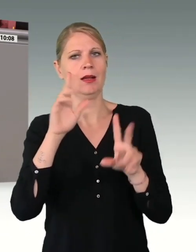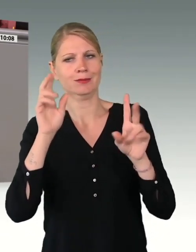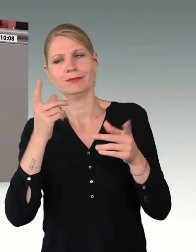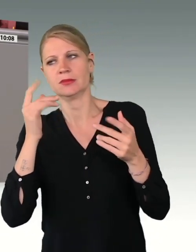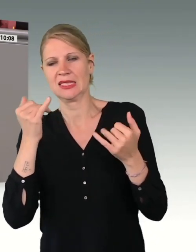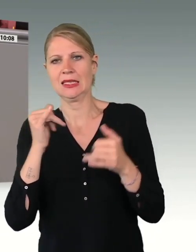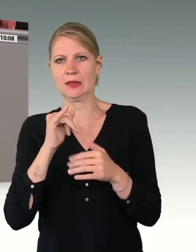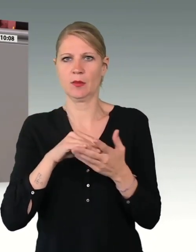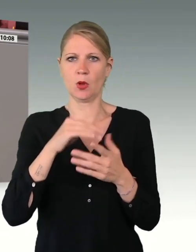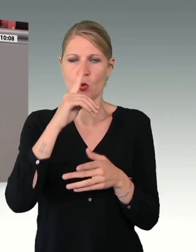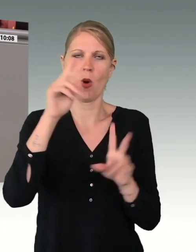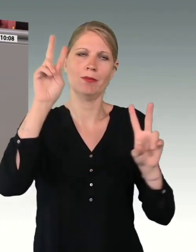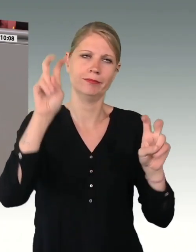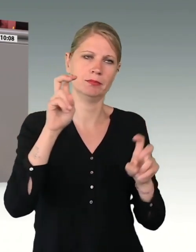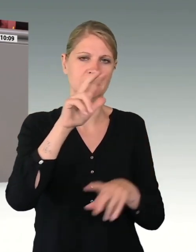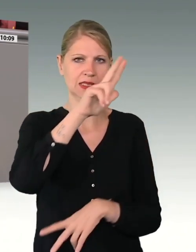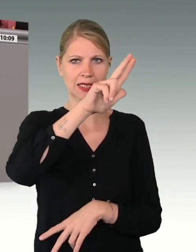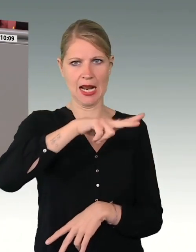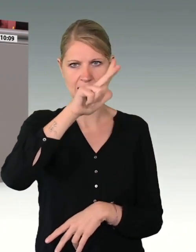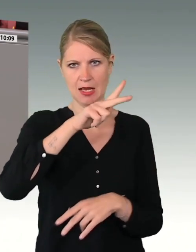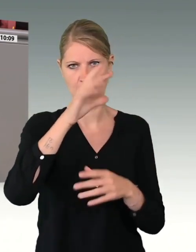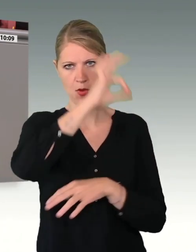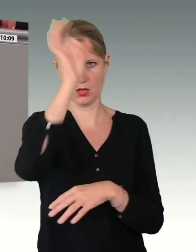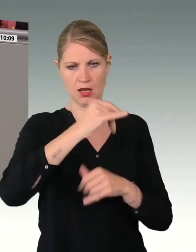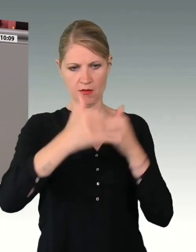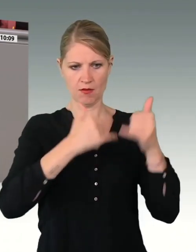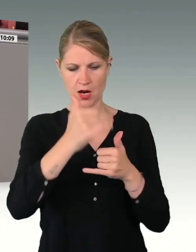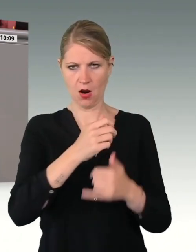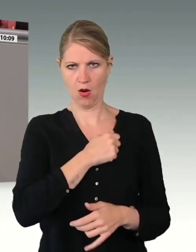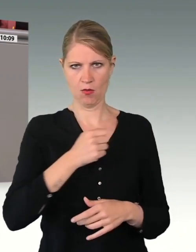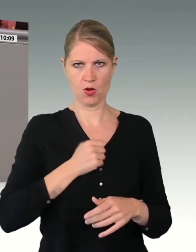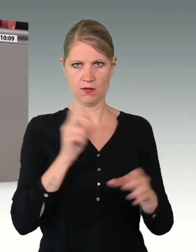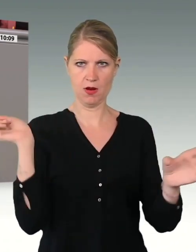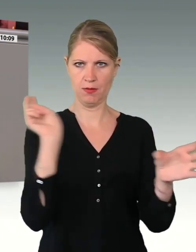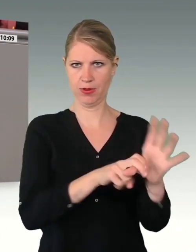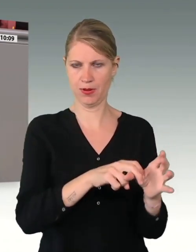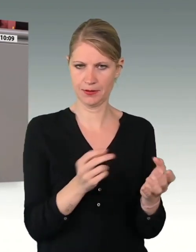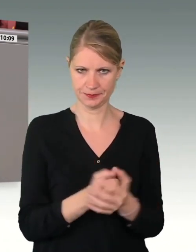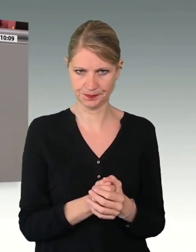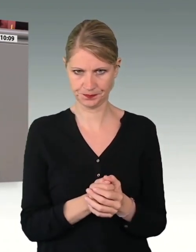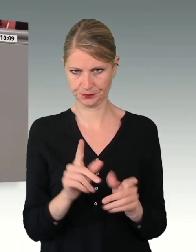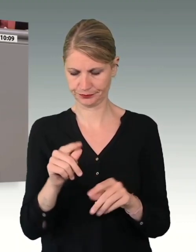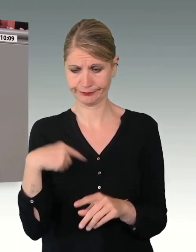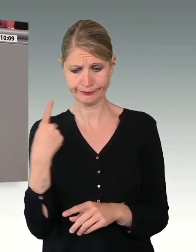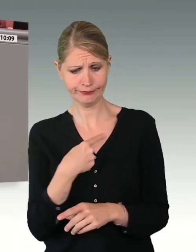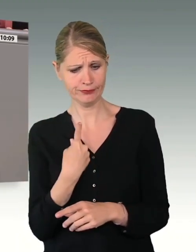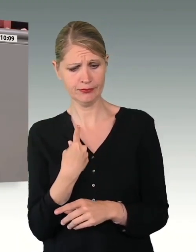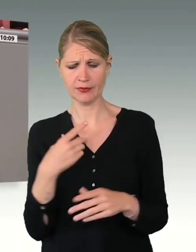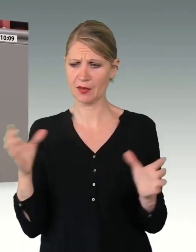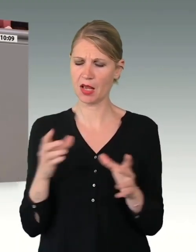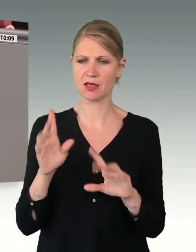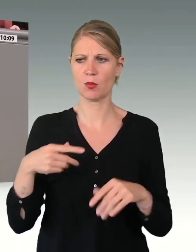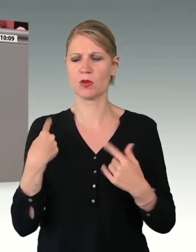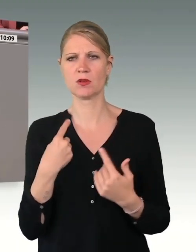13 Prozent Frauen in der Bundeswehr. Also müssen wir uns auch hier gemeinsam als Abgeordnete Gedanken machen,